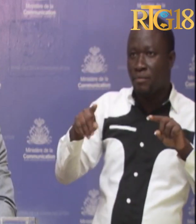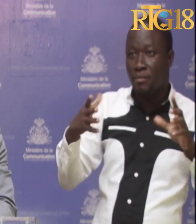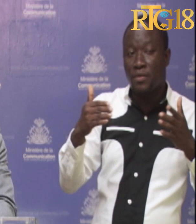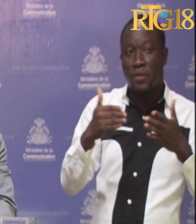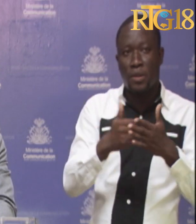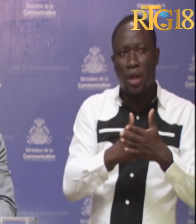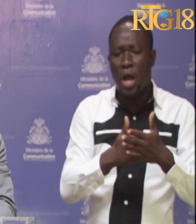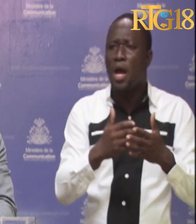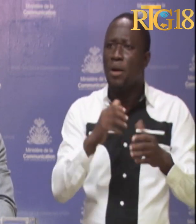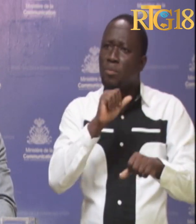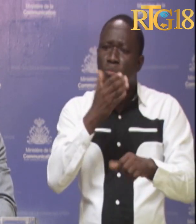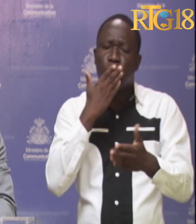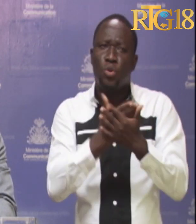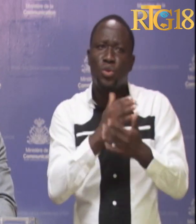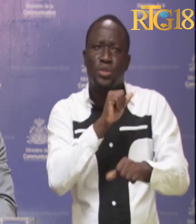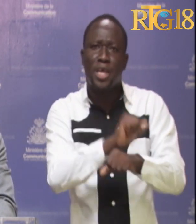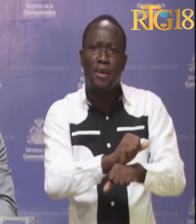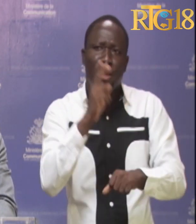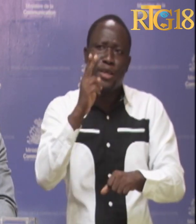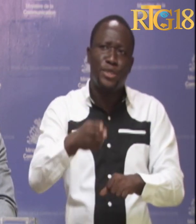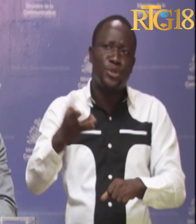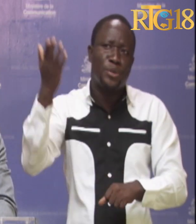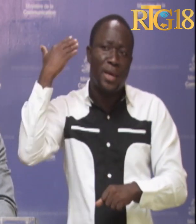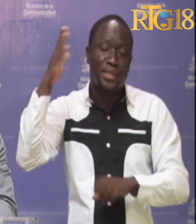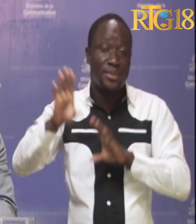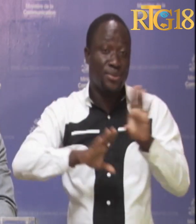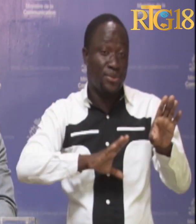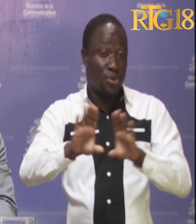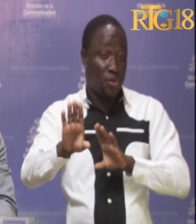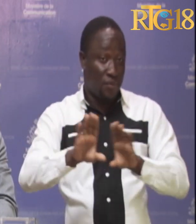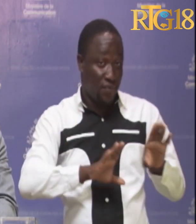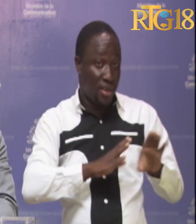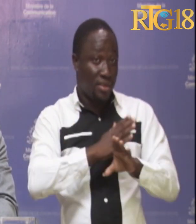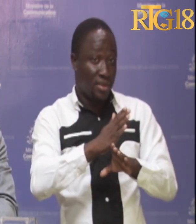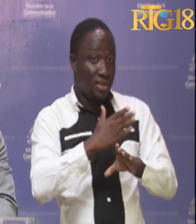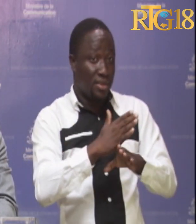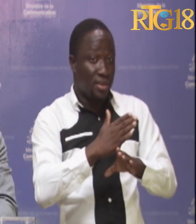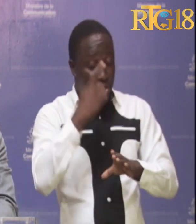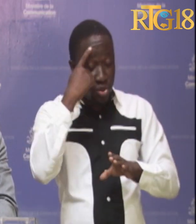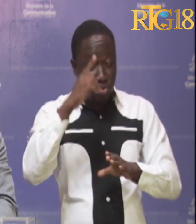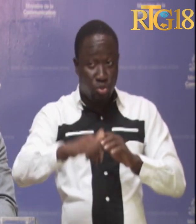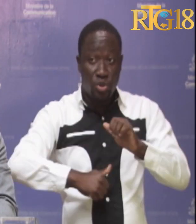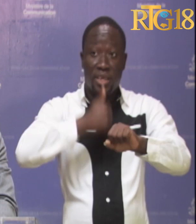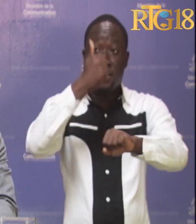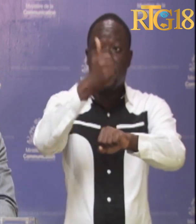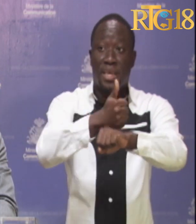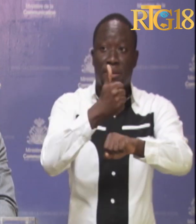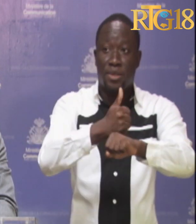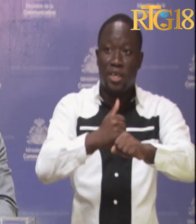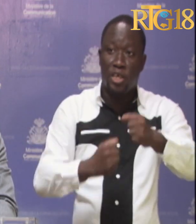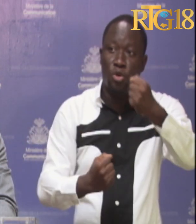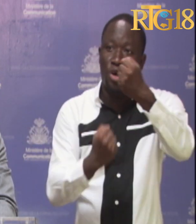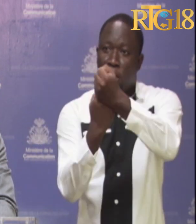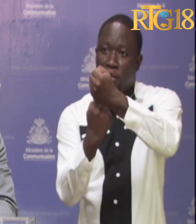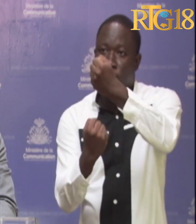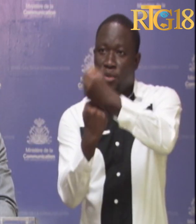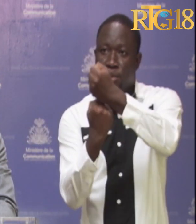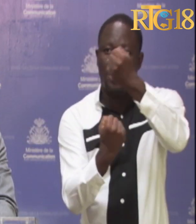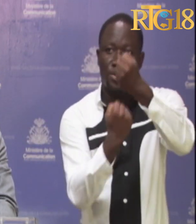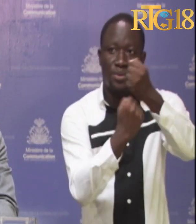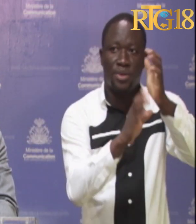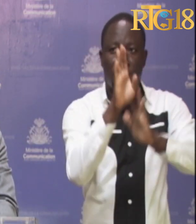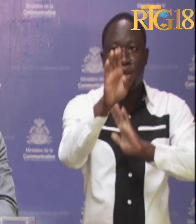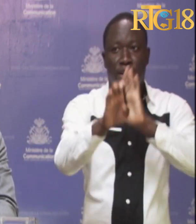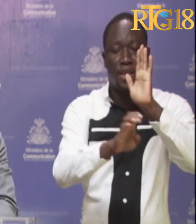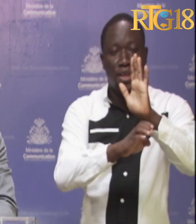accomplissements historiques de cette prestigieuse presse haïtienne pour l'établissement et le renforcement de l'État de droit,